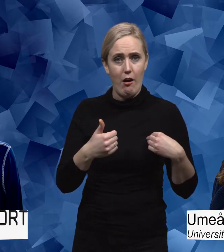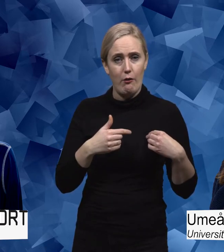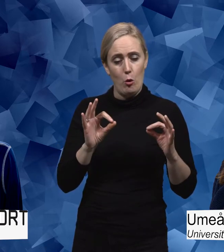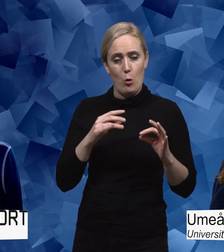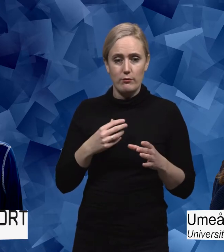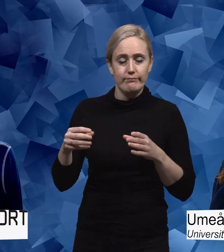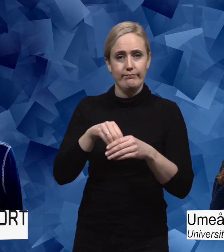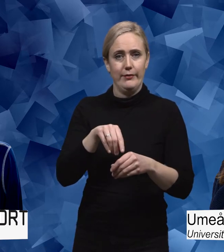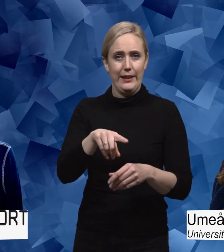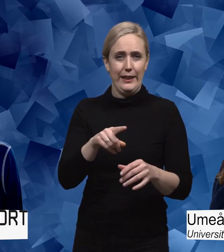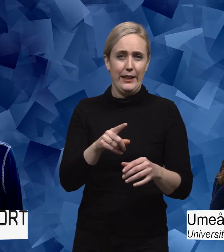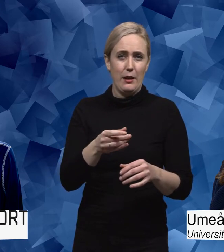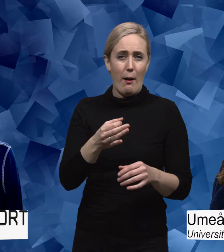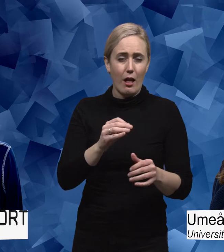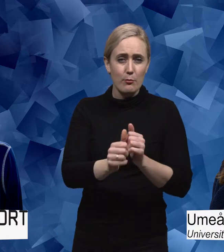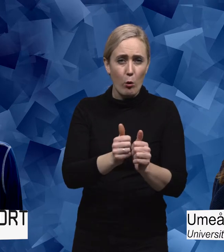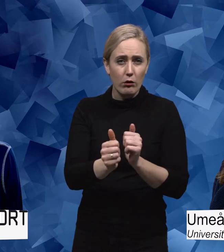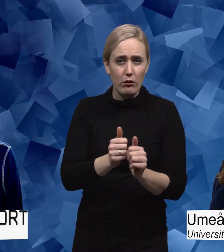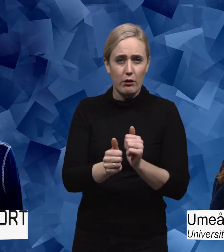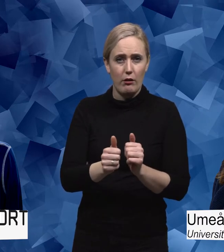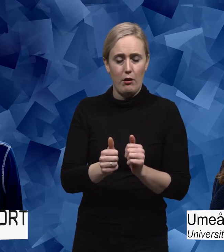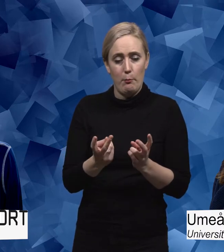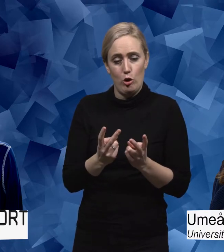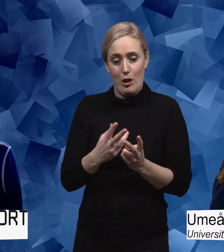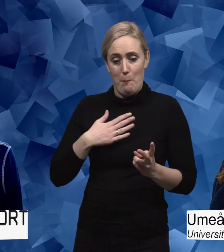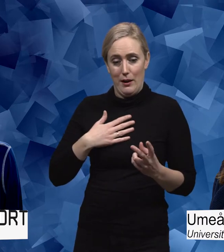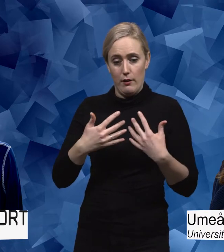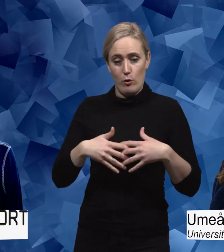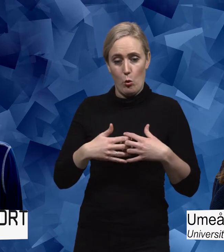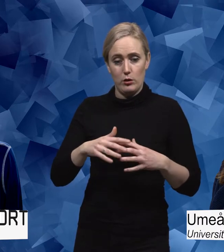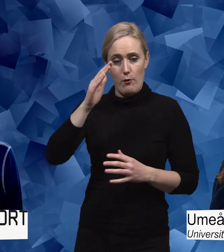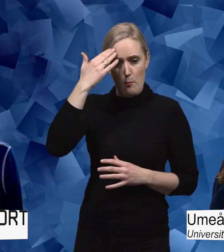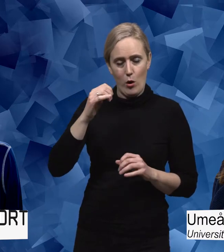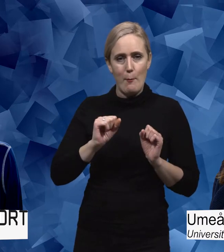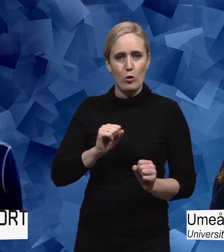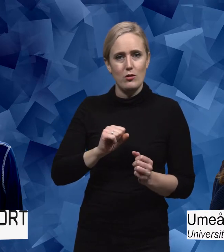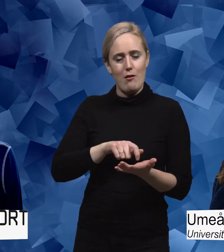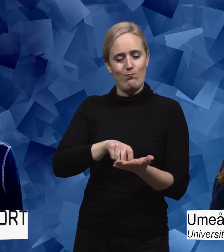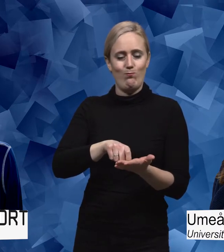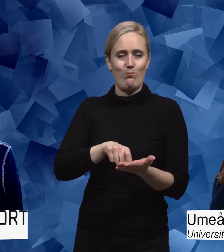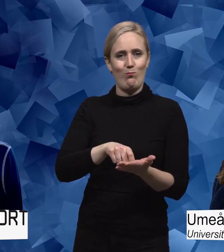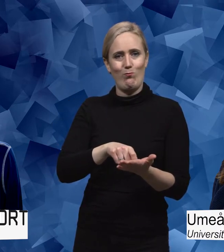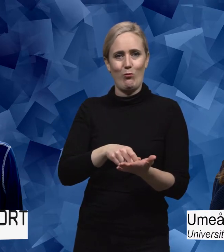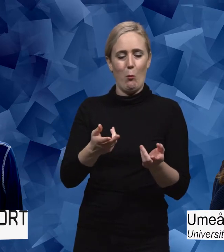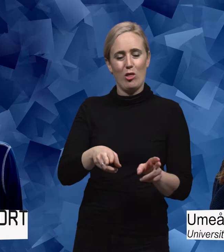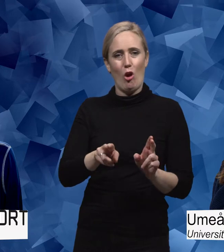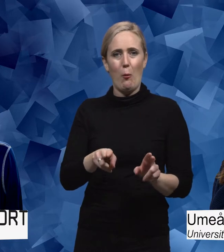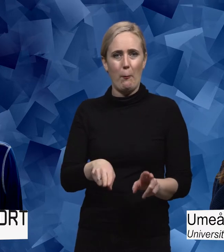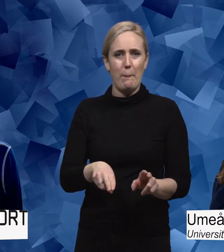klassificeras utifrån sin funktionsförmåga. Så då måste man ju som underkasta sig det där med någon slags